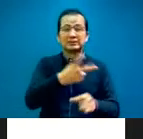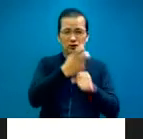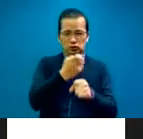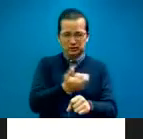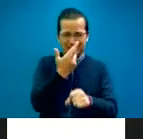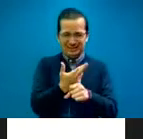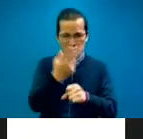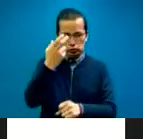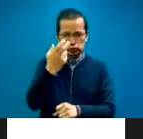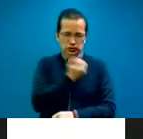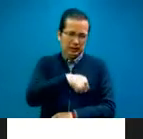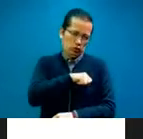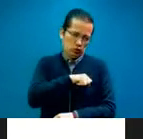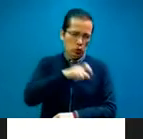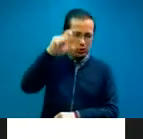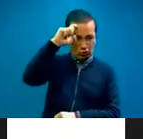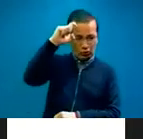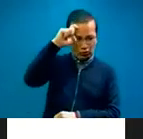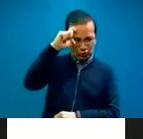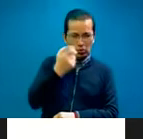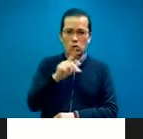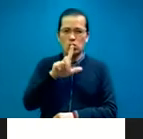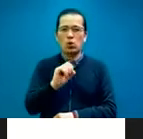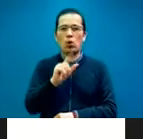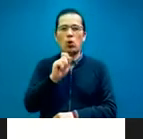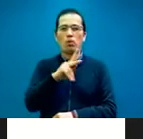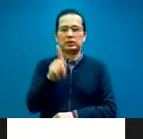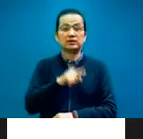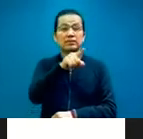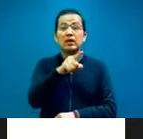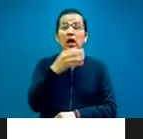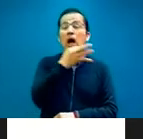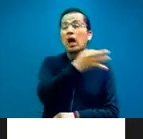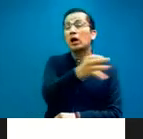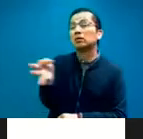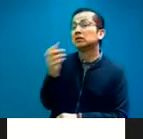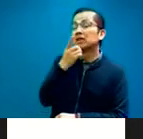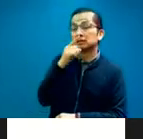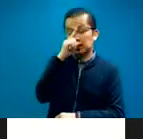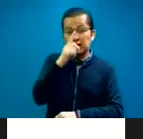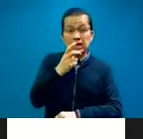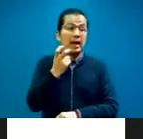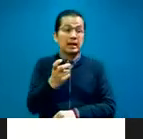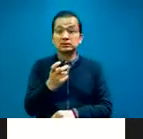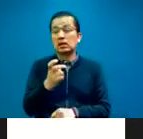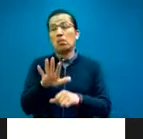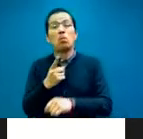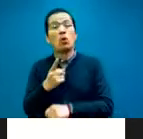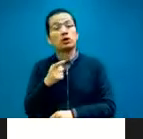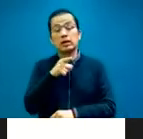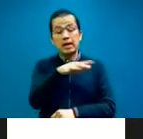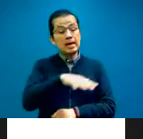-Bagatel, que dijo que estas reducciones tenían que ver con que había mucha corrupción en la industria